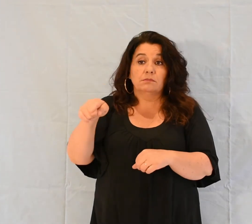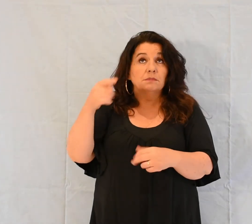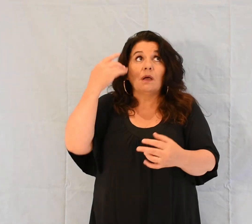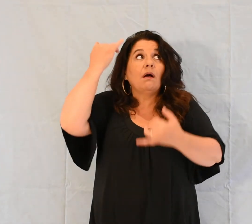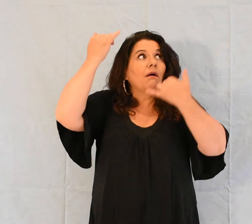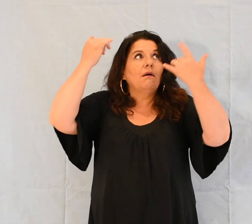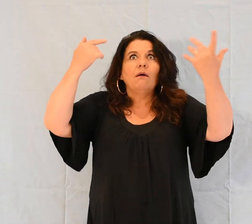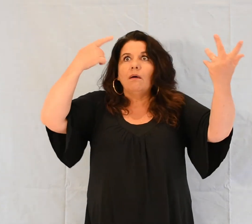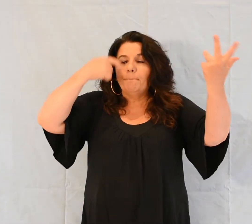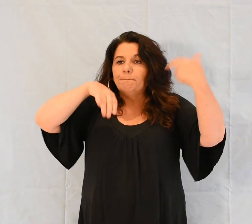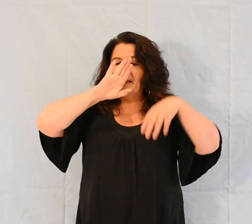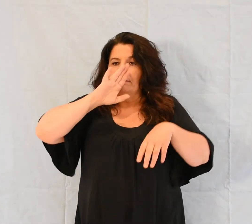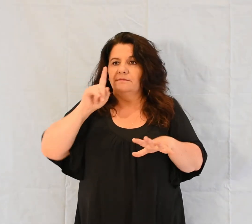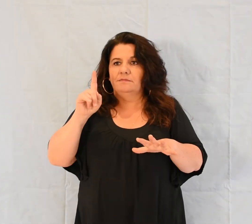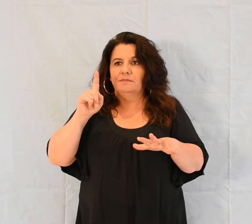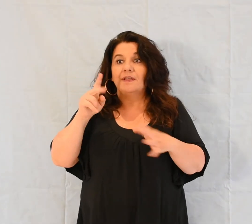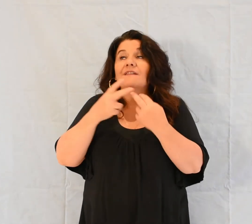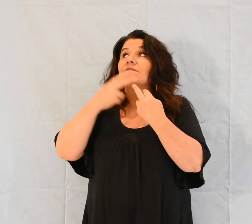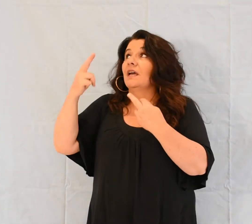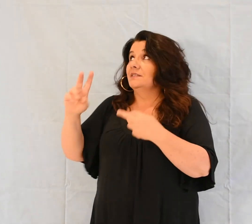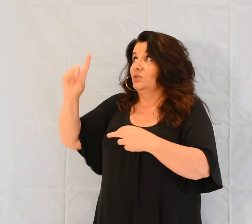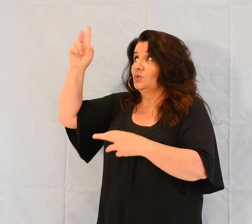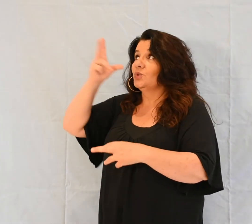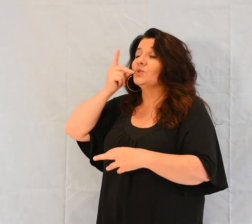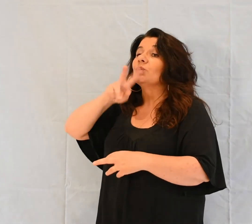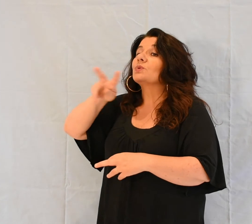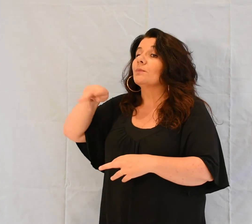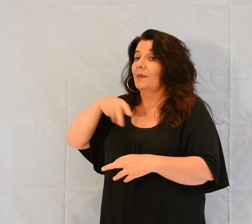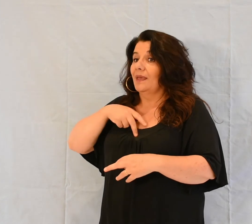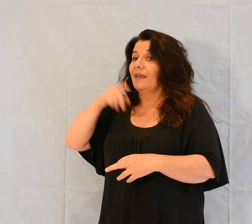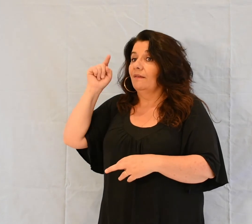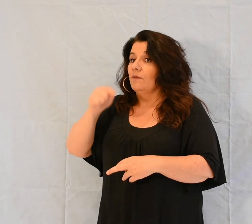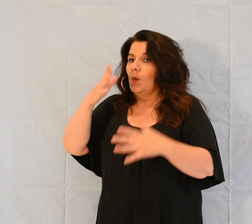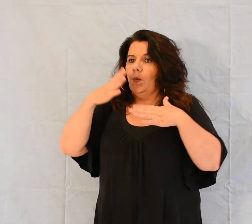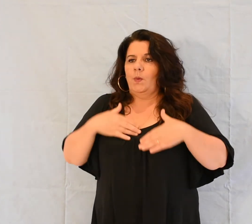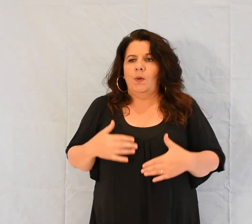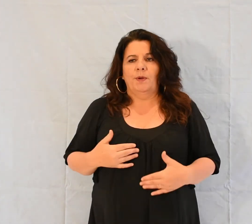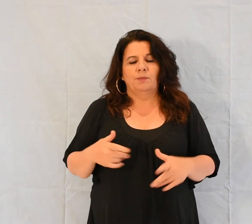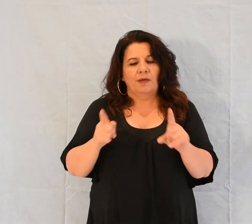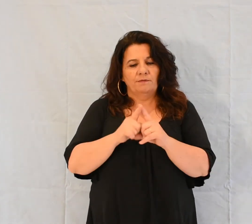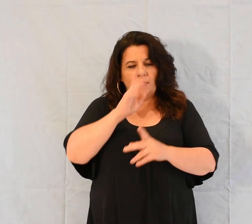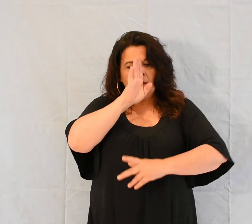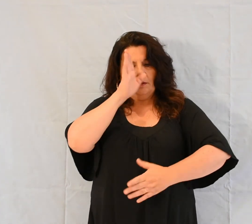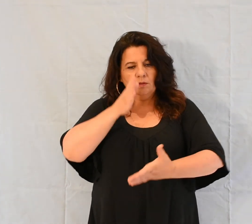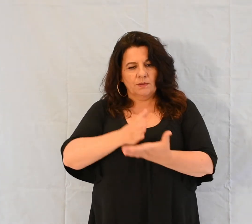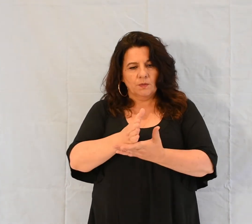Devant Dieu, notre Père, un comportement religieux, pur et sans souillure,